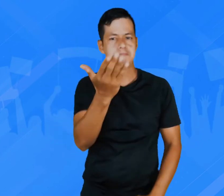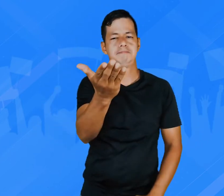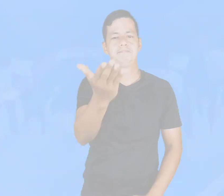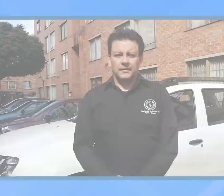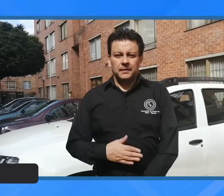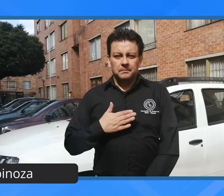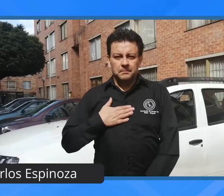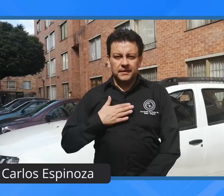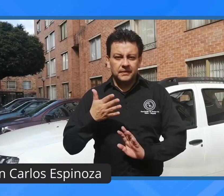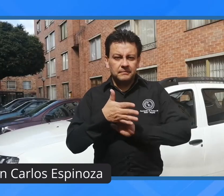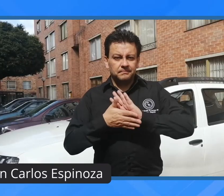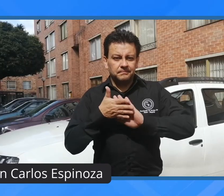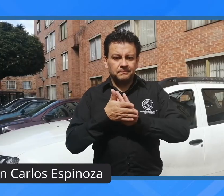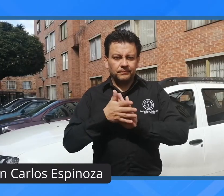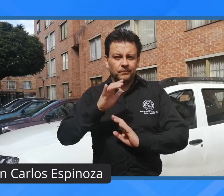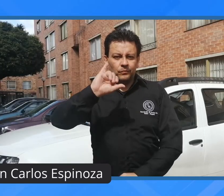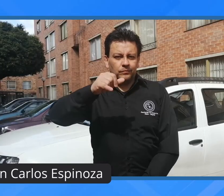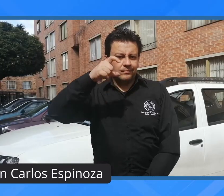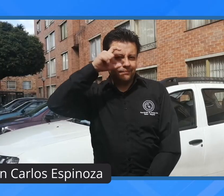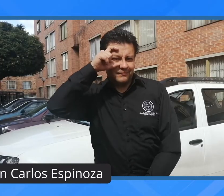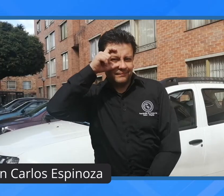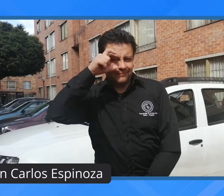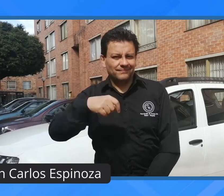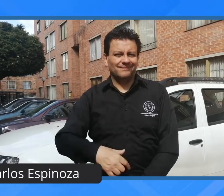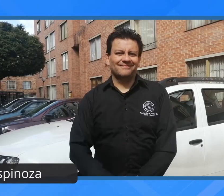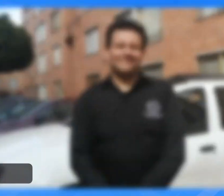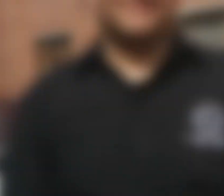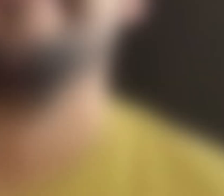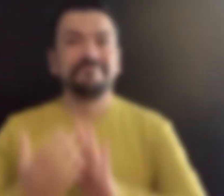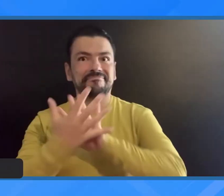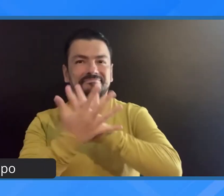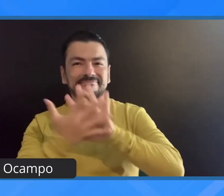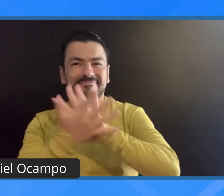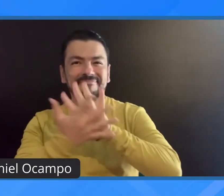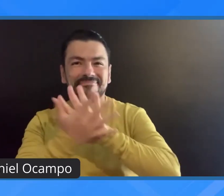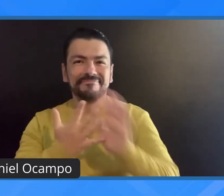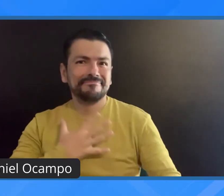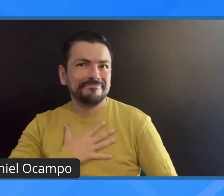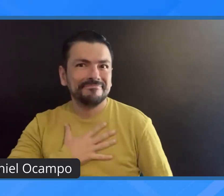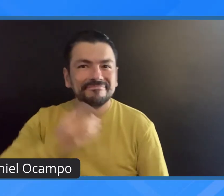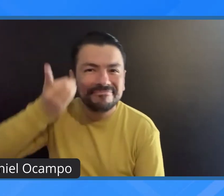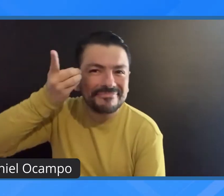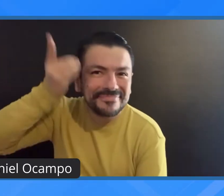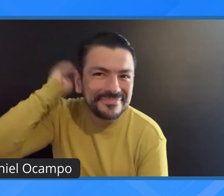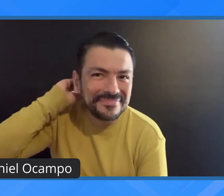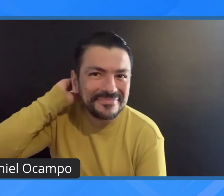conforman. Soy Juan Carlos Espinosa. Soy Daniel Ocampo.